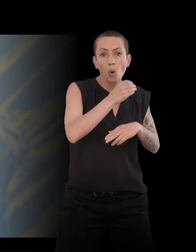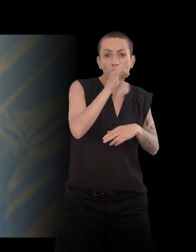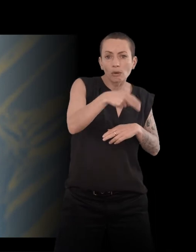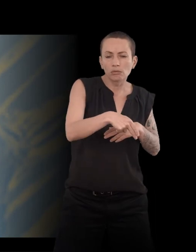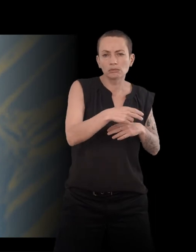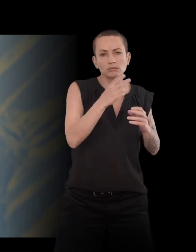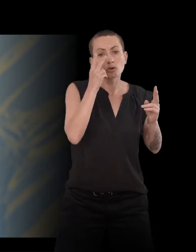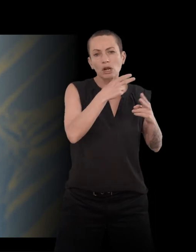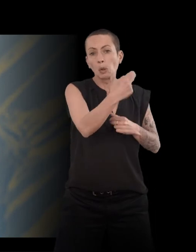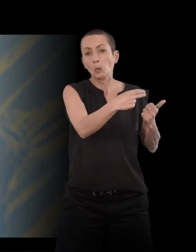envahis de livres.